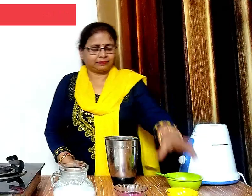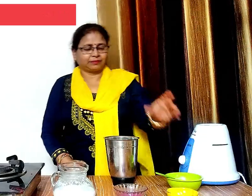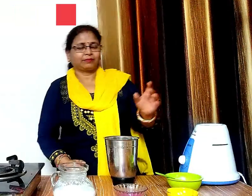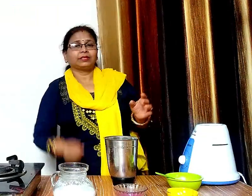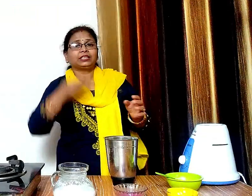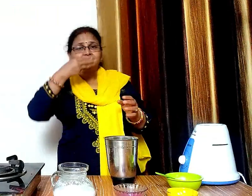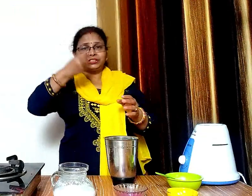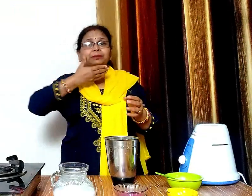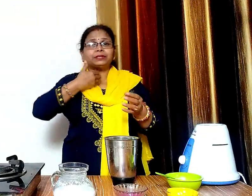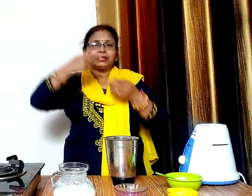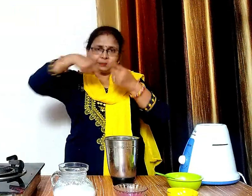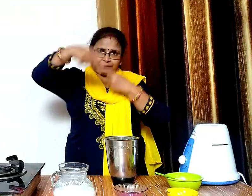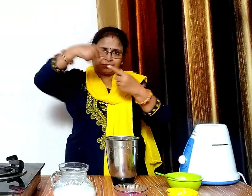दो चमच पिसी वी चीनी